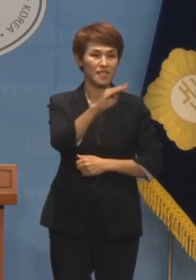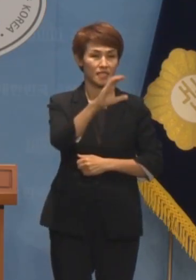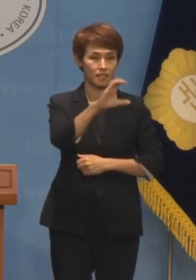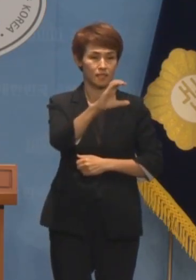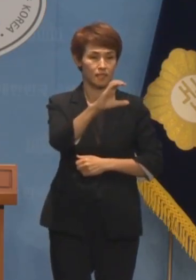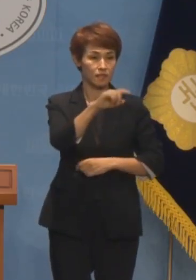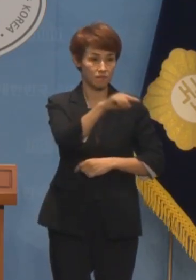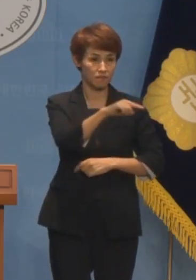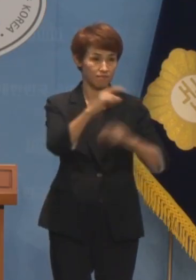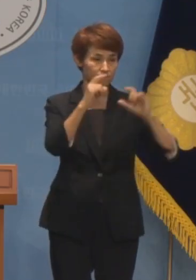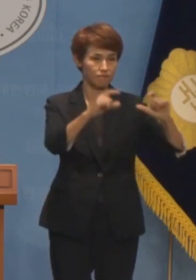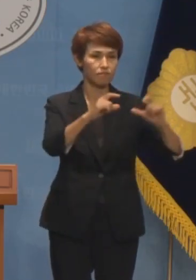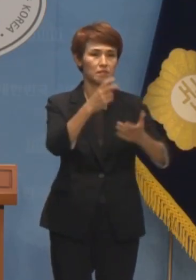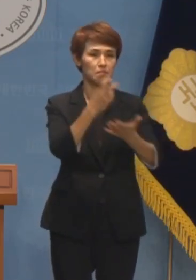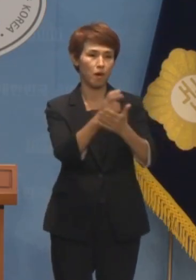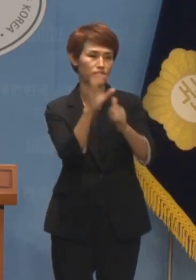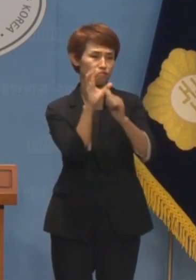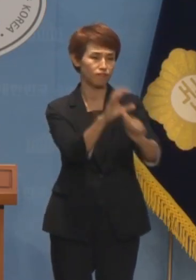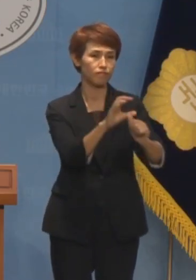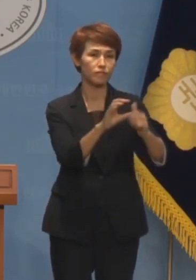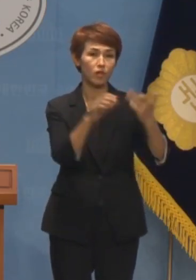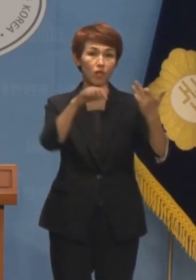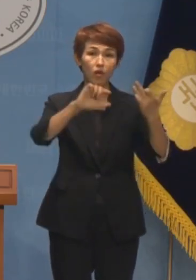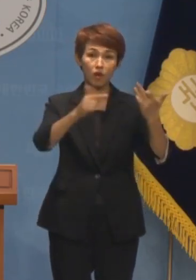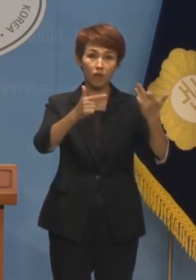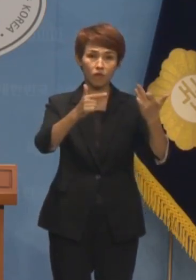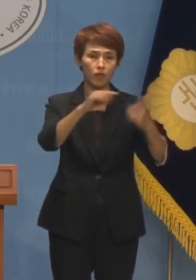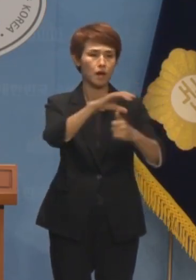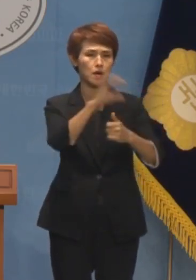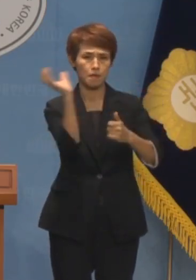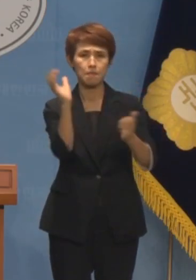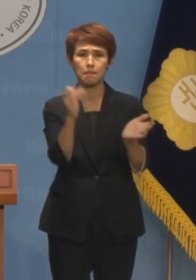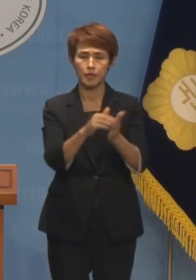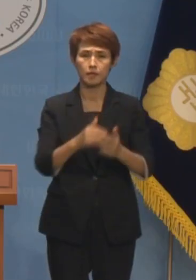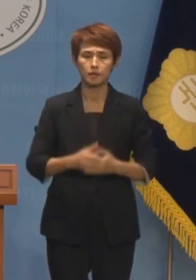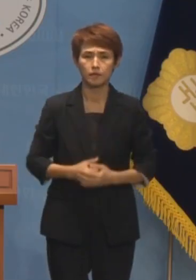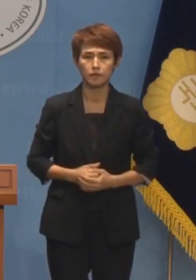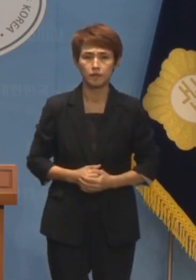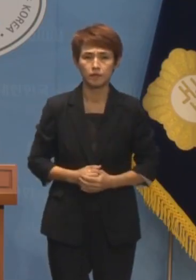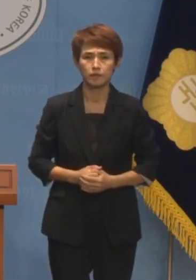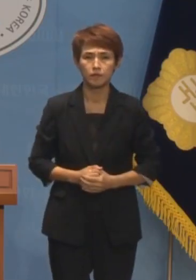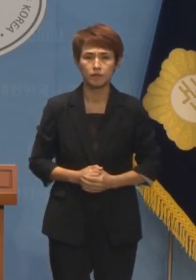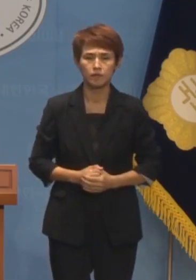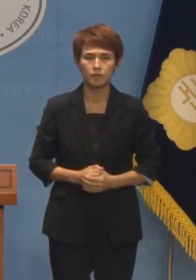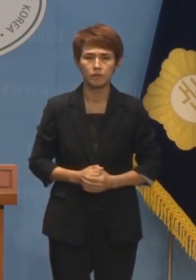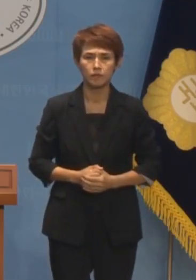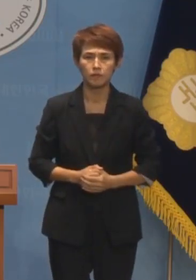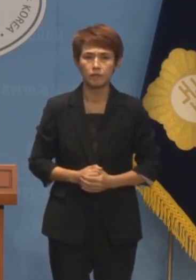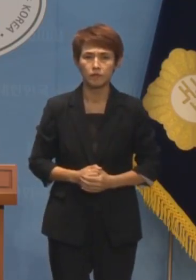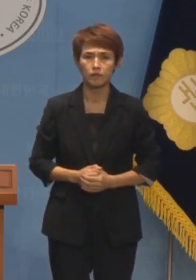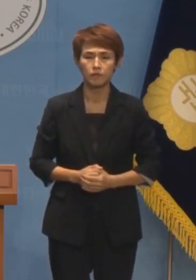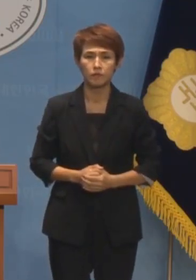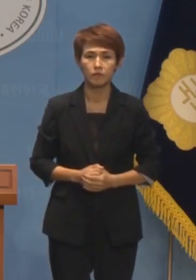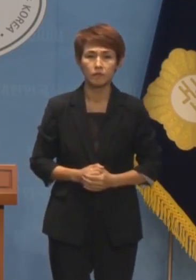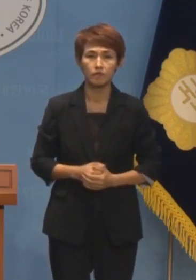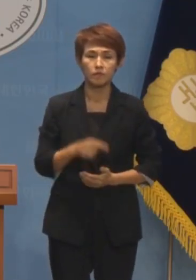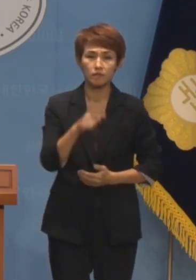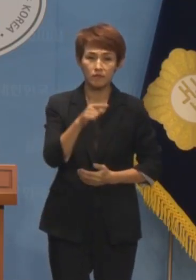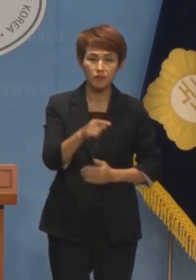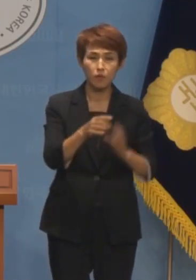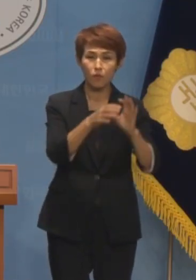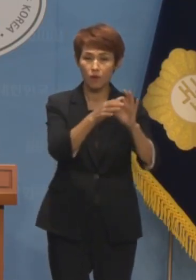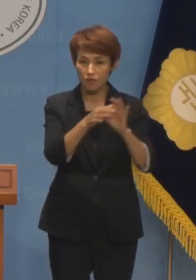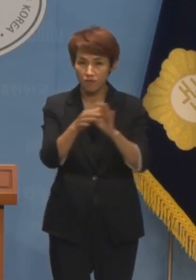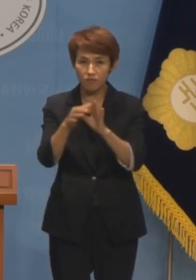결정한 법정 제재 18건 모두 집행정지됐습니다. 집행정지 가처분의